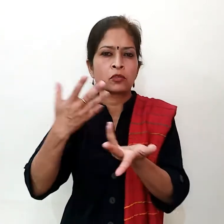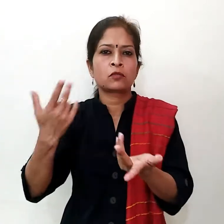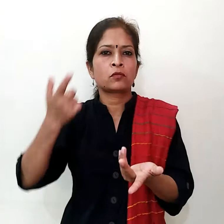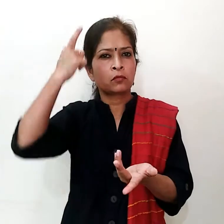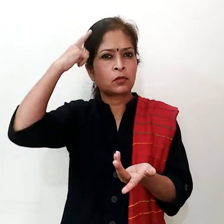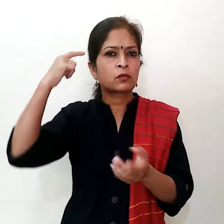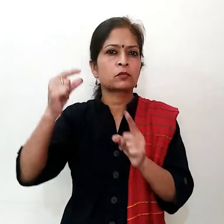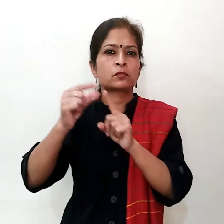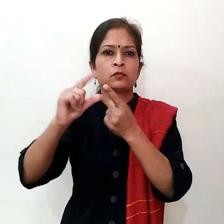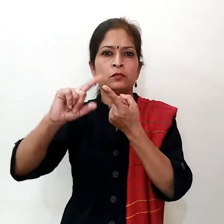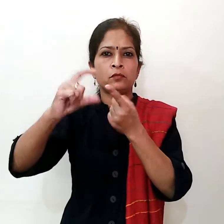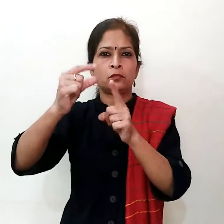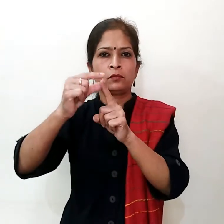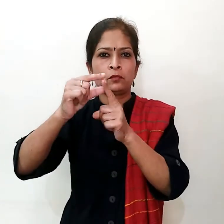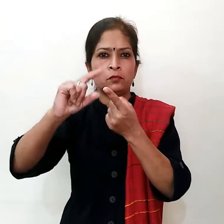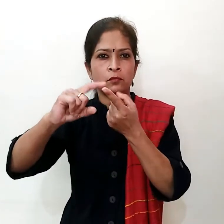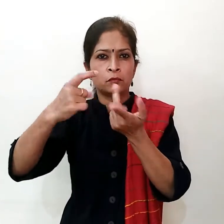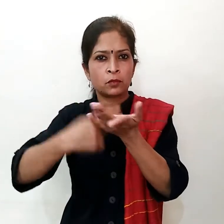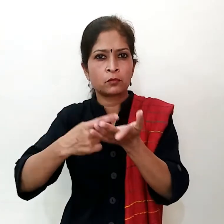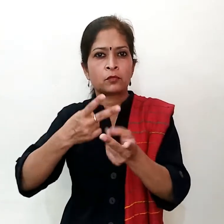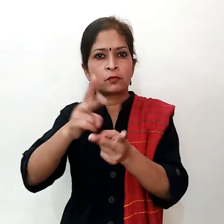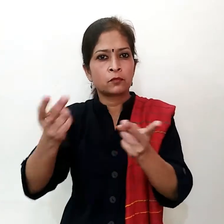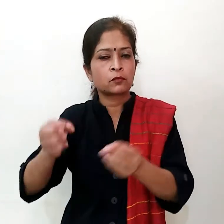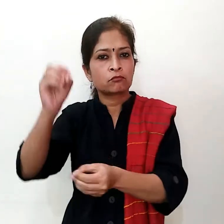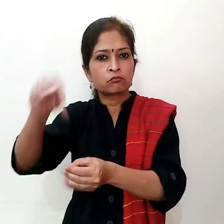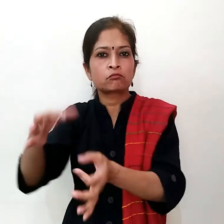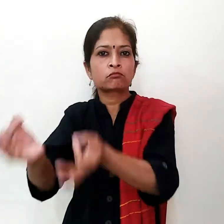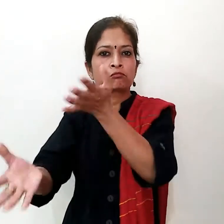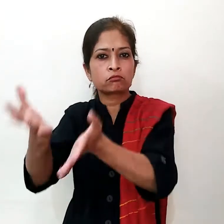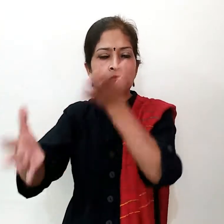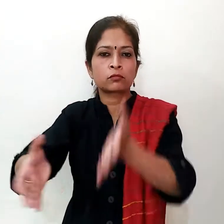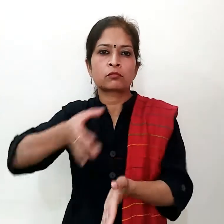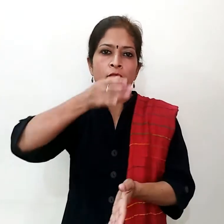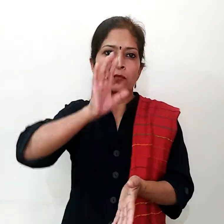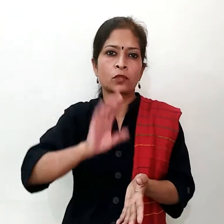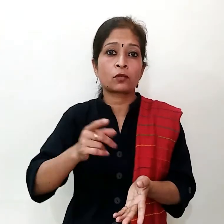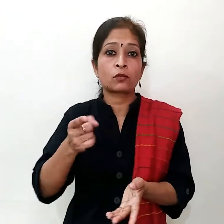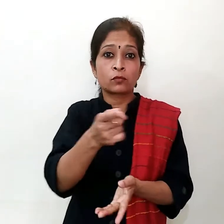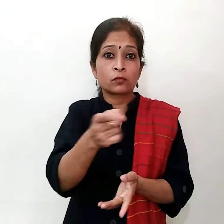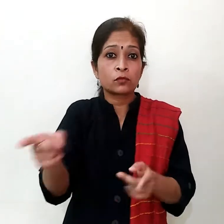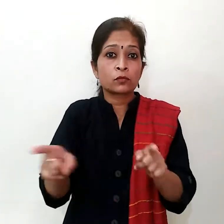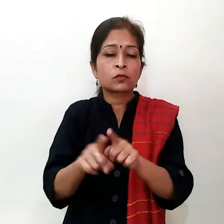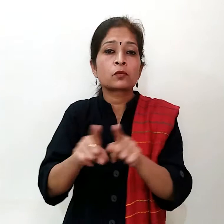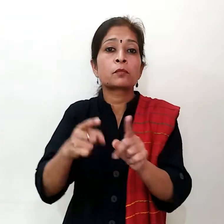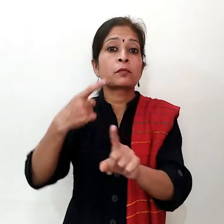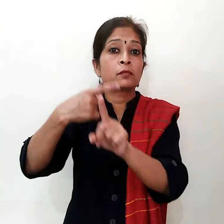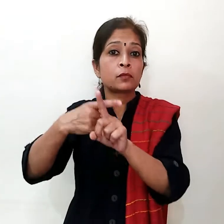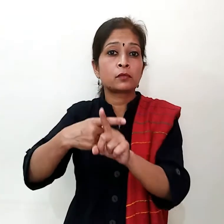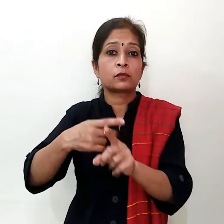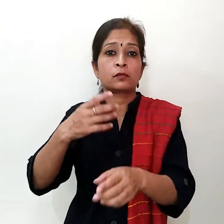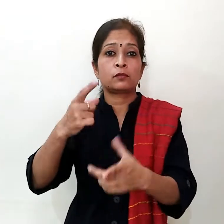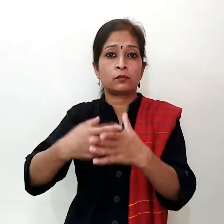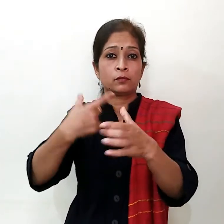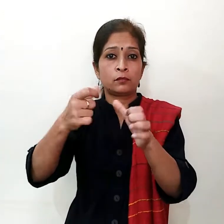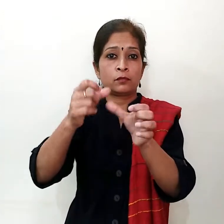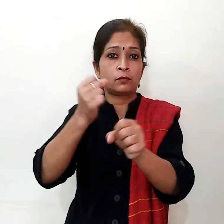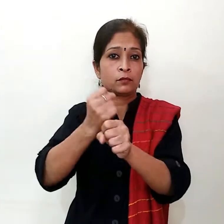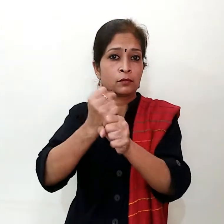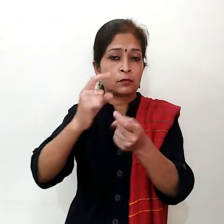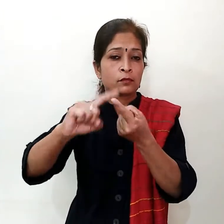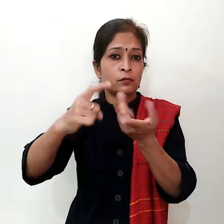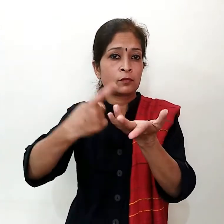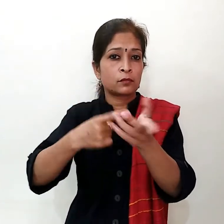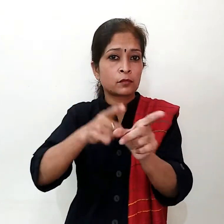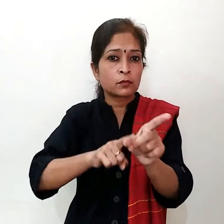सौठ नहों तो हम इसके वदले इसमें अधरग का इस्तमार कर सकते हैं अगर आप चाहो तो काड़ा में गोड, शहद या नीमू का भी